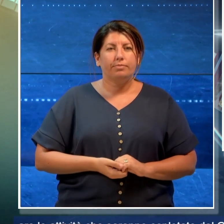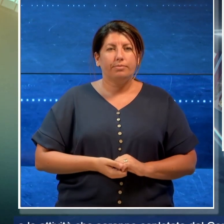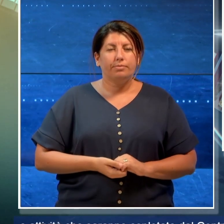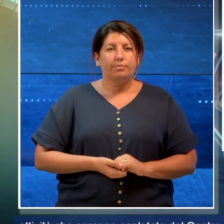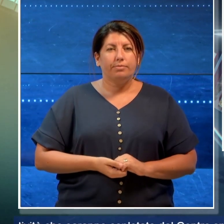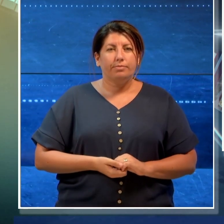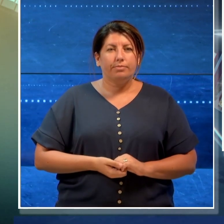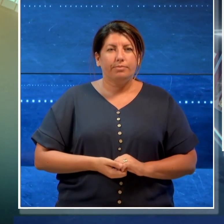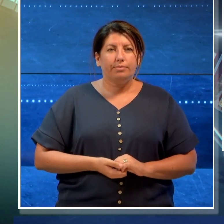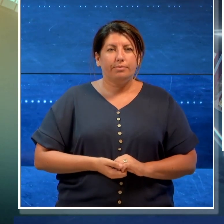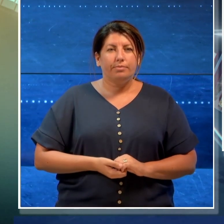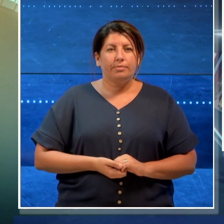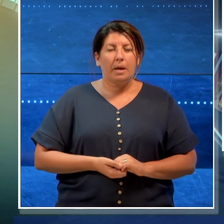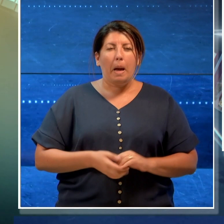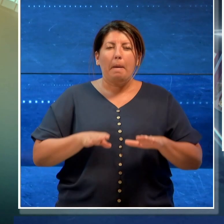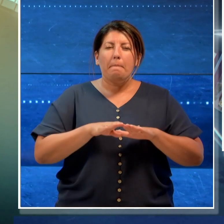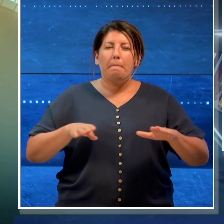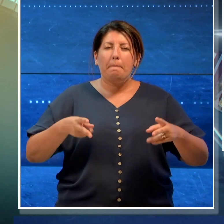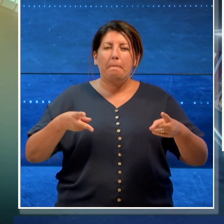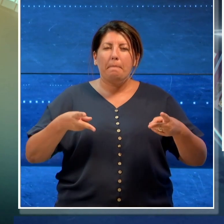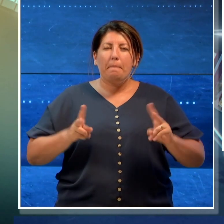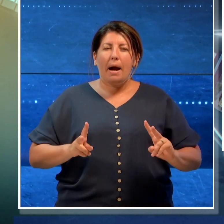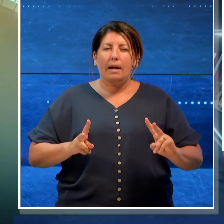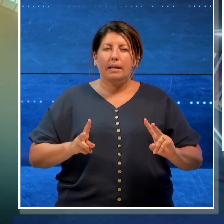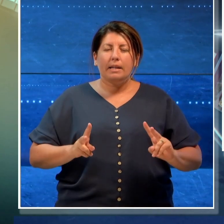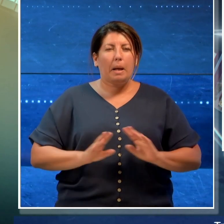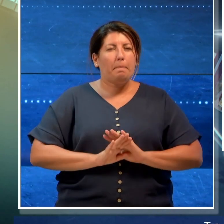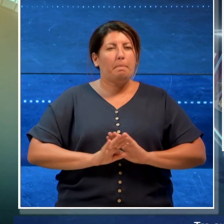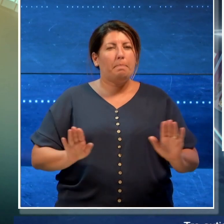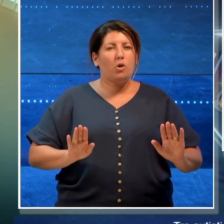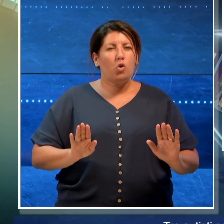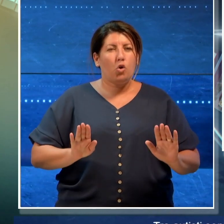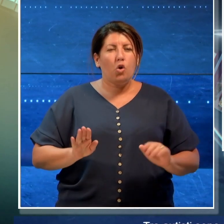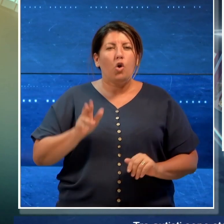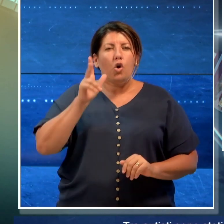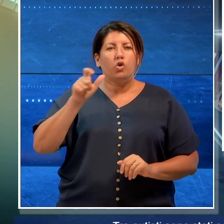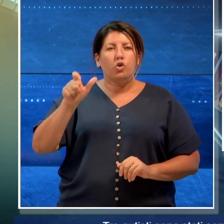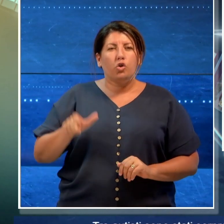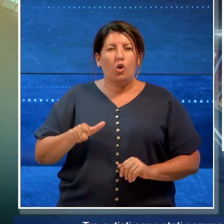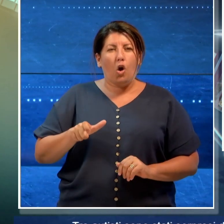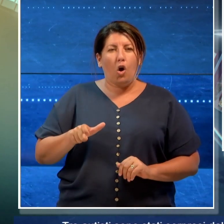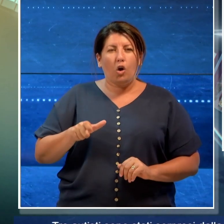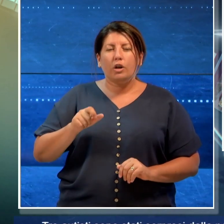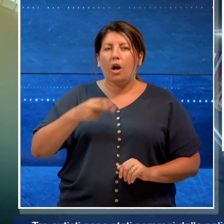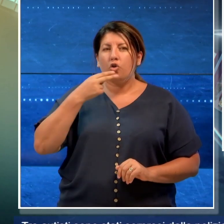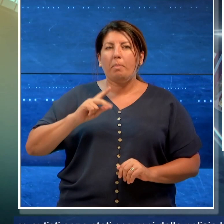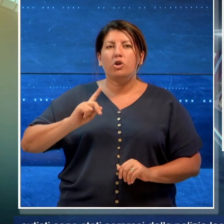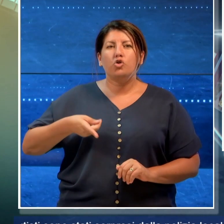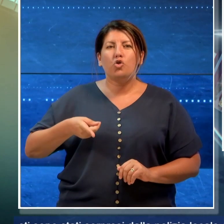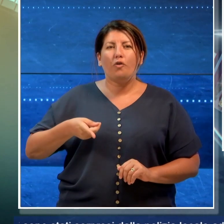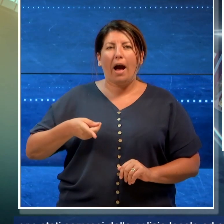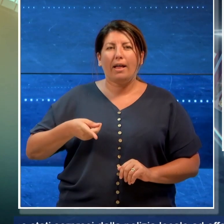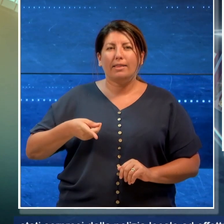Niente più panchina per le notti della signora Giovanna, ma un tetto, un lettino, un